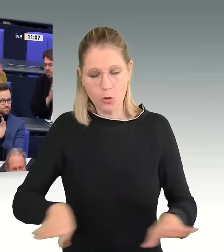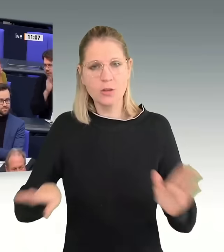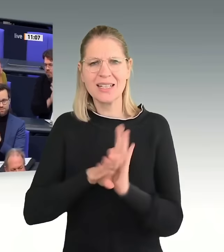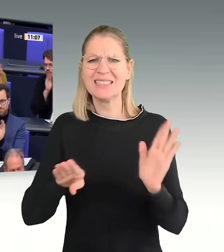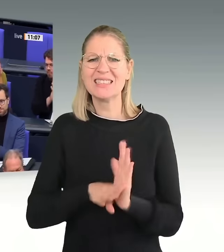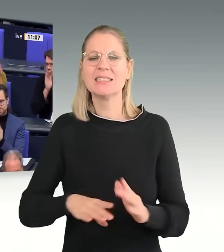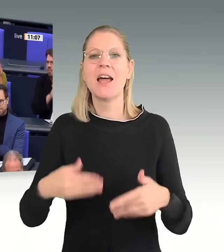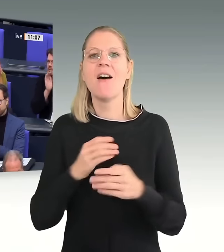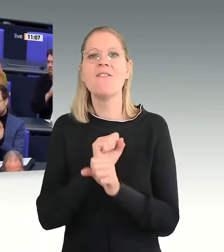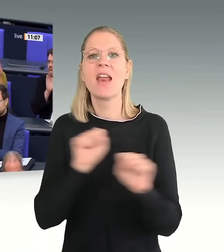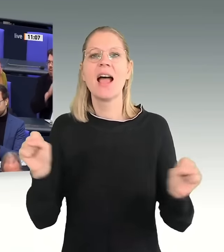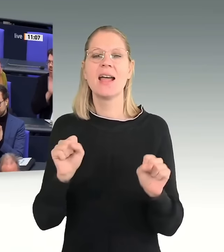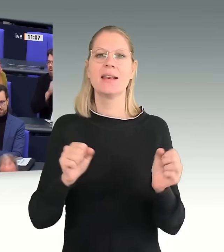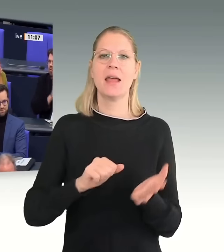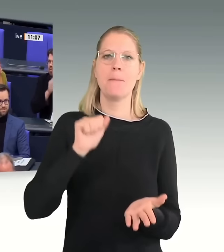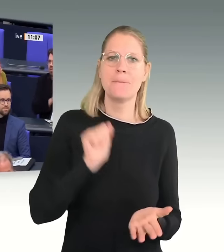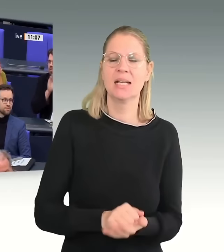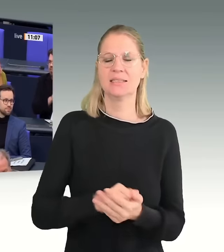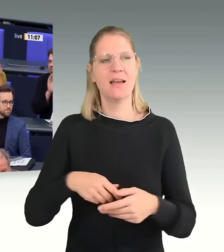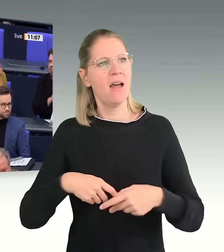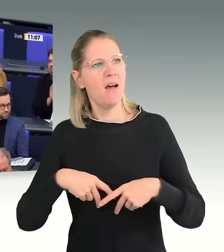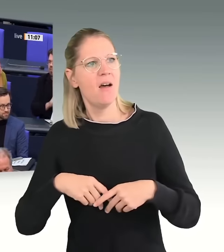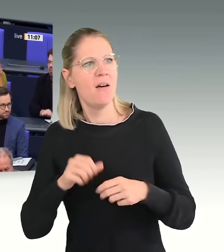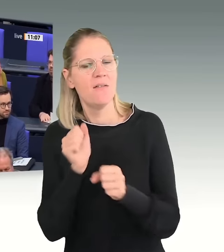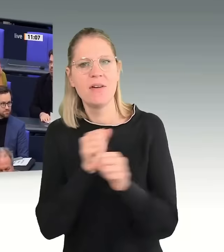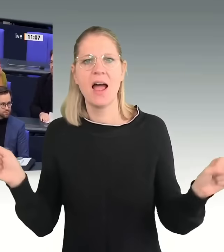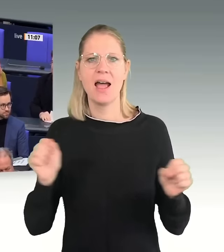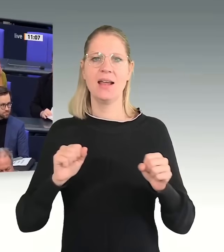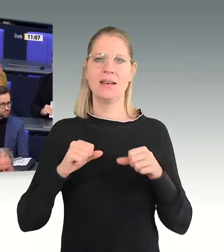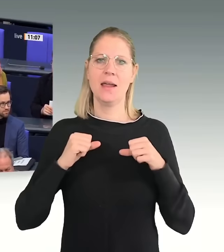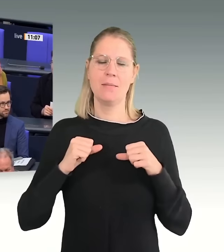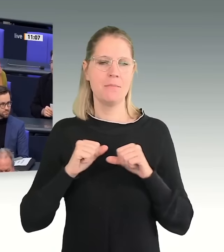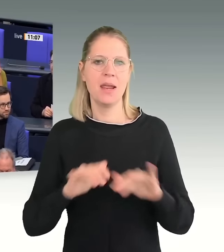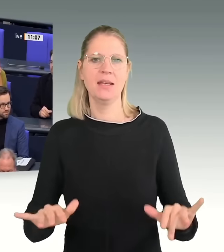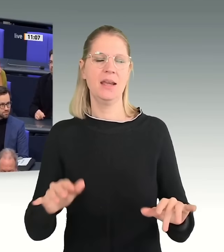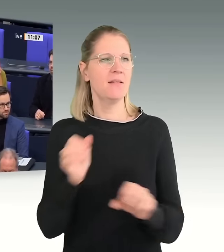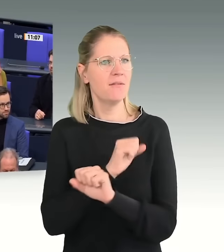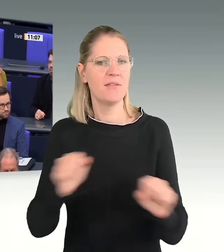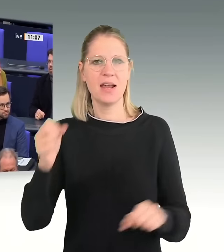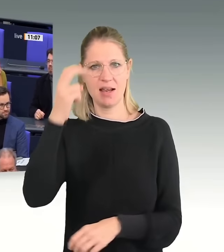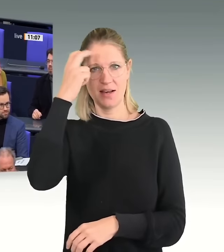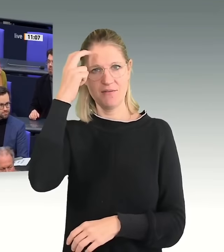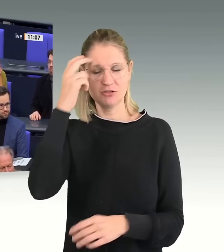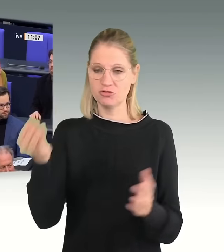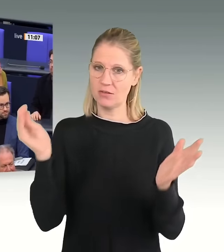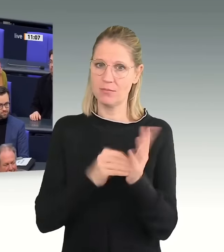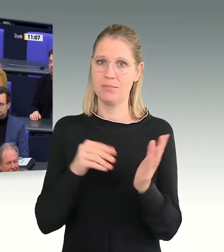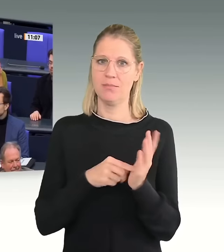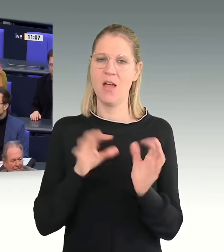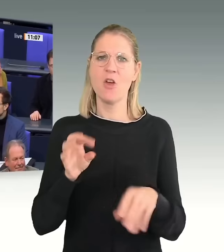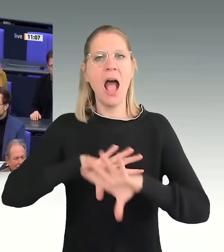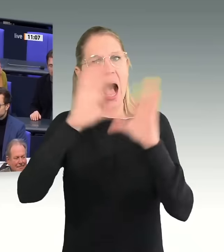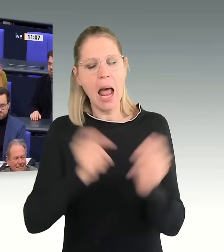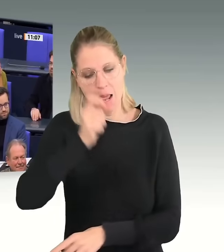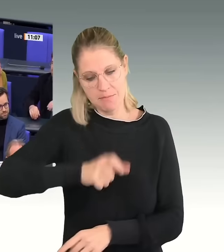Freiheit der Medien, die Freiheit der Wissenschaft und die Freiheit des Rechtsstaates vermerkt ist, für alle Menschen